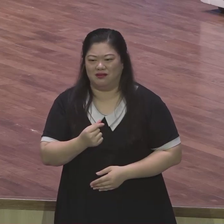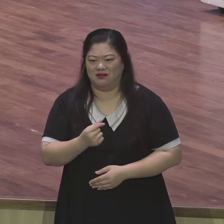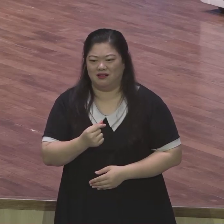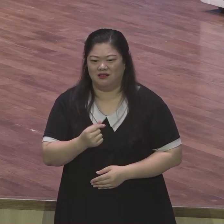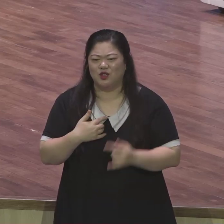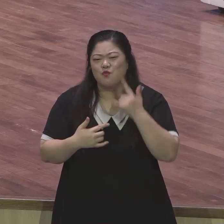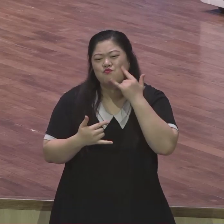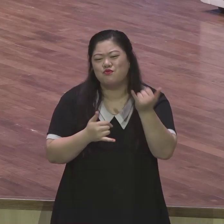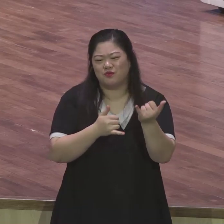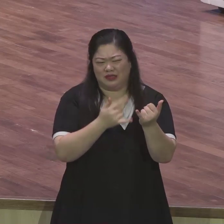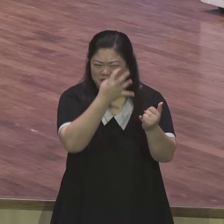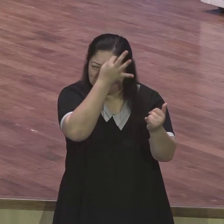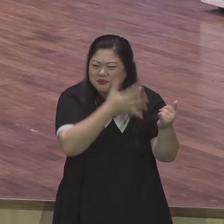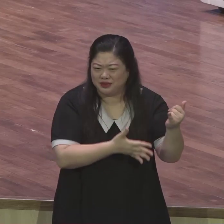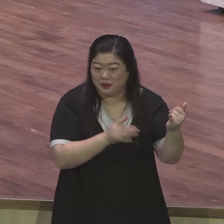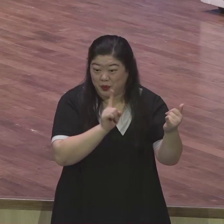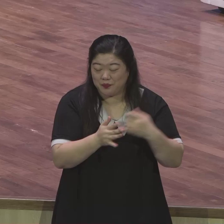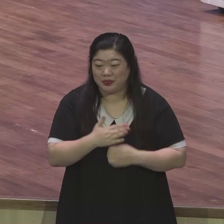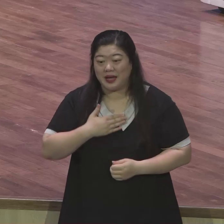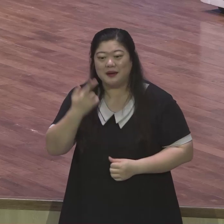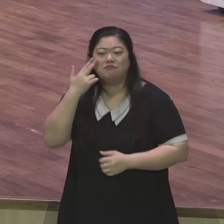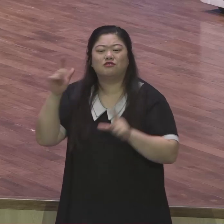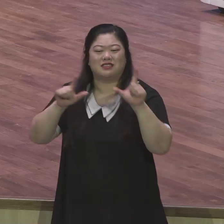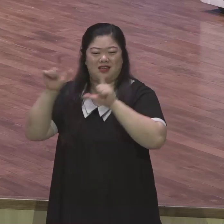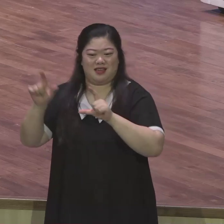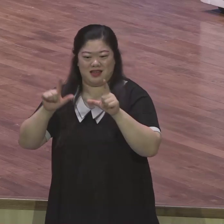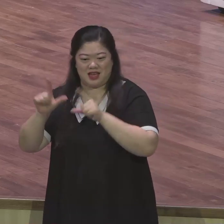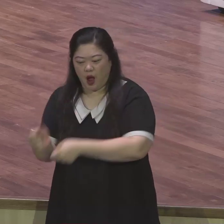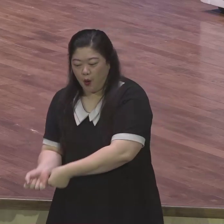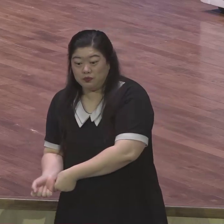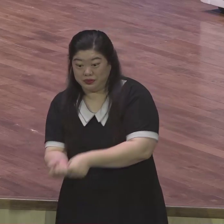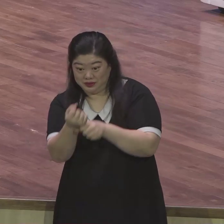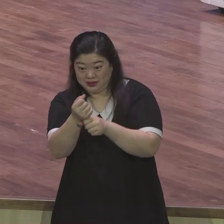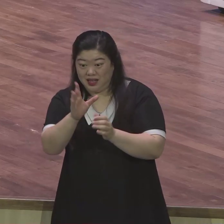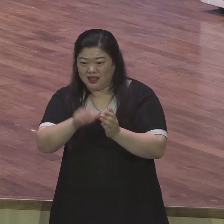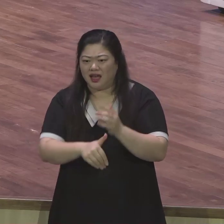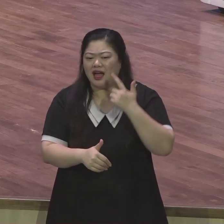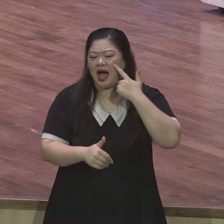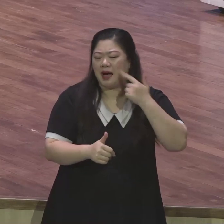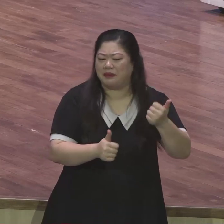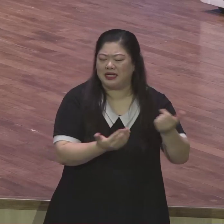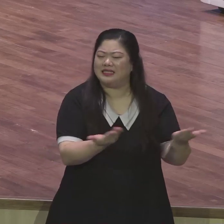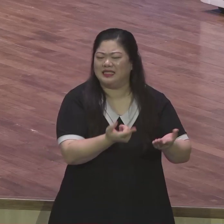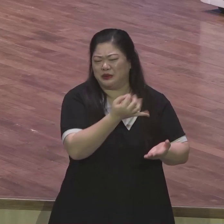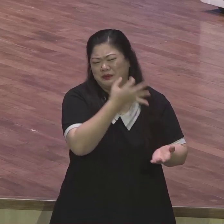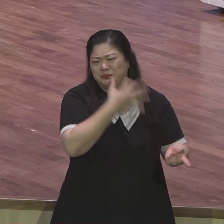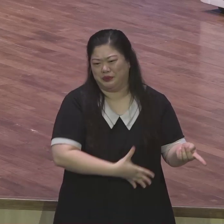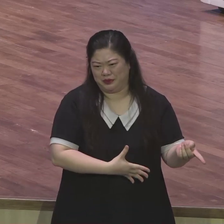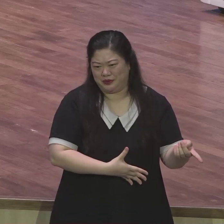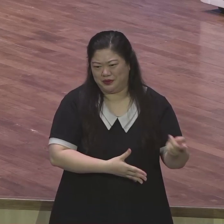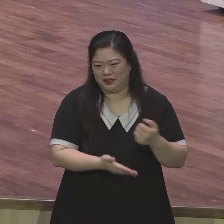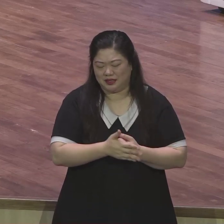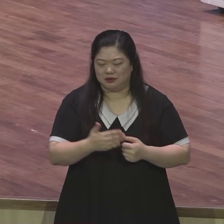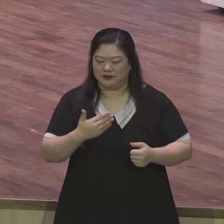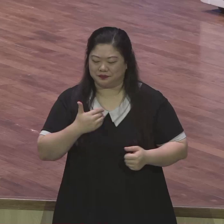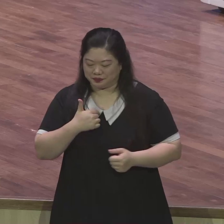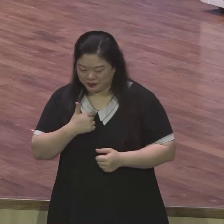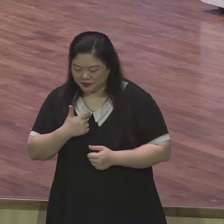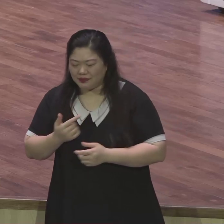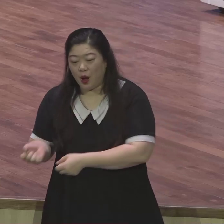기억인데요 미국에서 골프선수 생활하고 시합을 나갈 때 그때 당시 아버지가 좀 힘드셨어요 그래서 미국에 같이 있으면서 하는 일도 잘 안 되시고